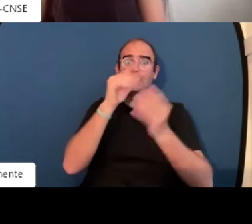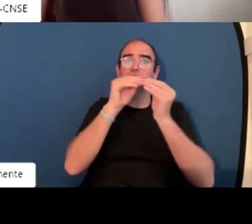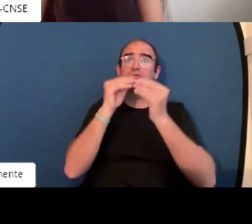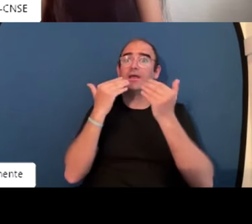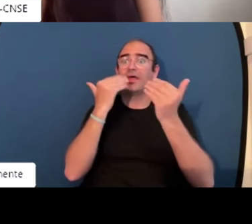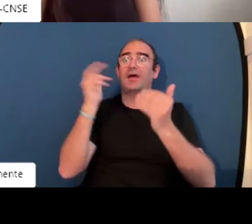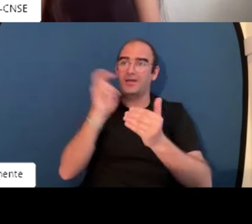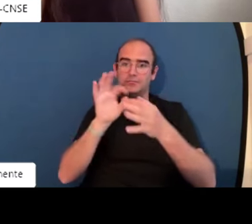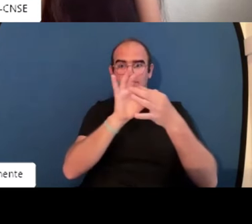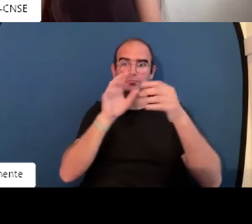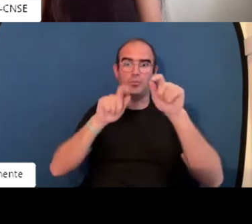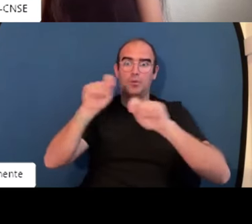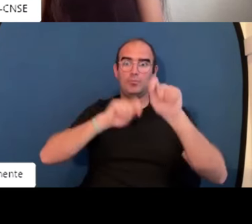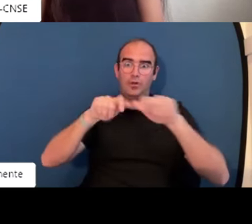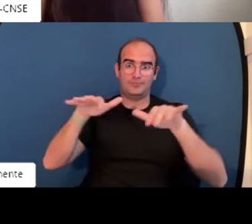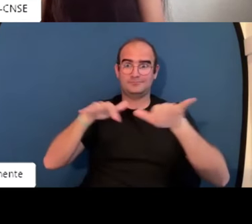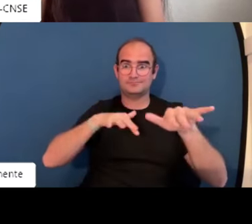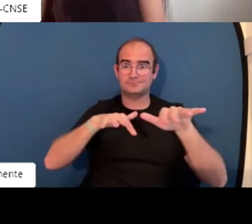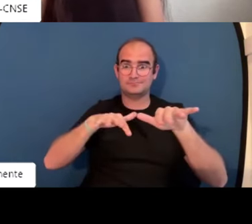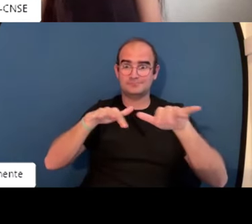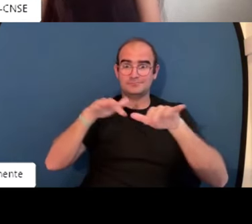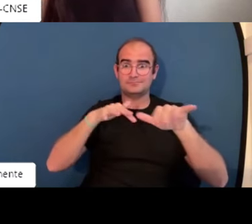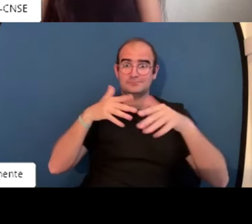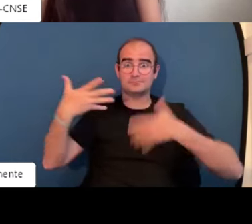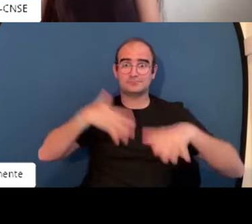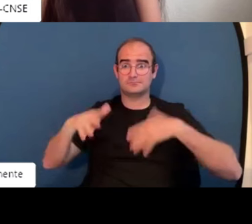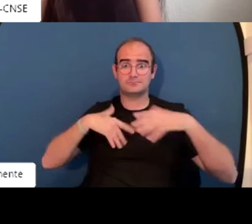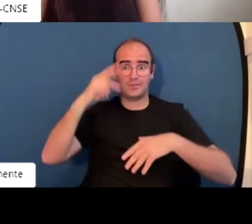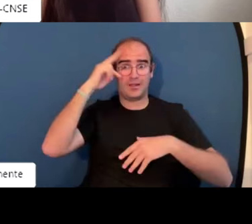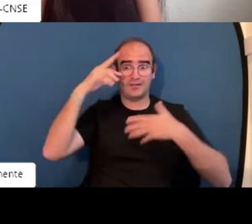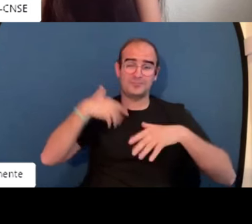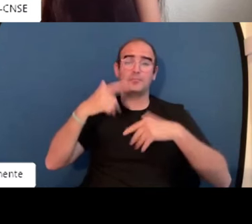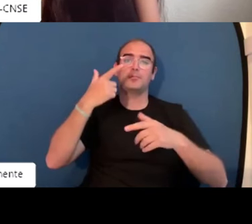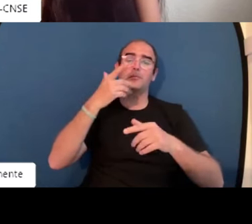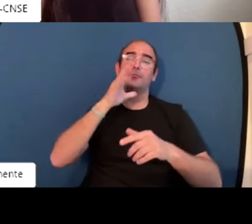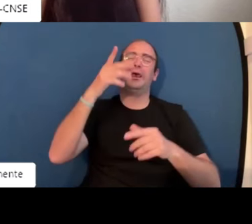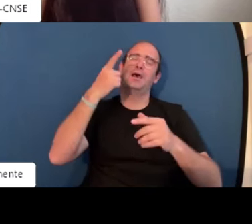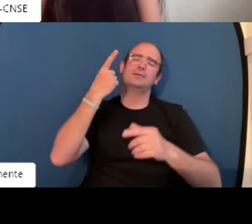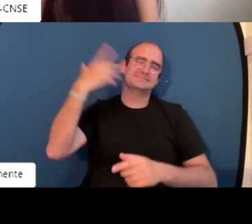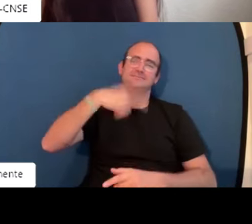cuenta que gracias a los resultados podía mejorar